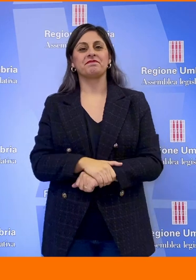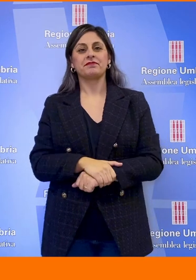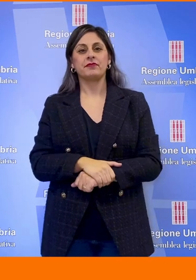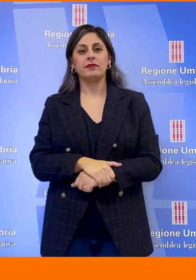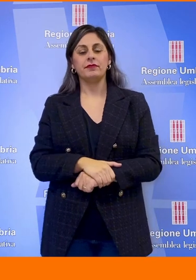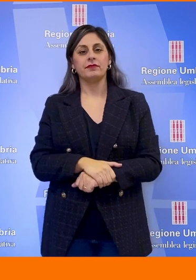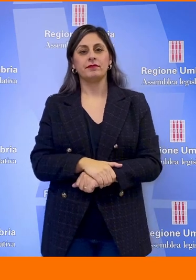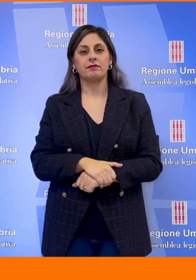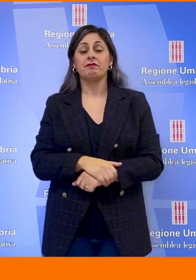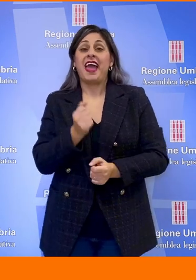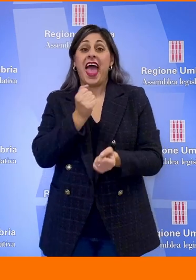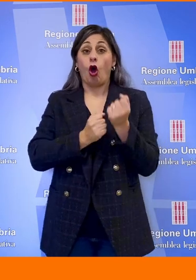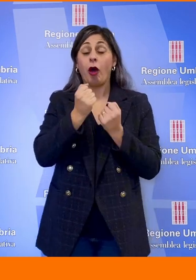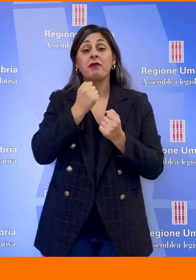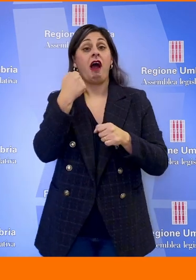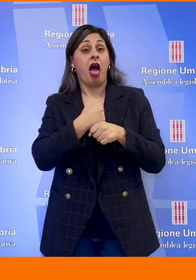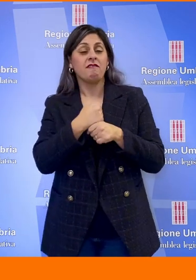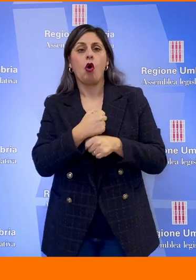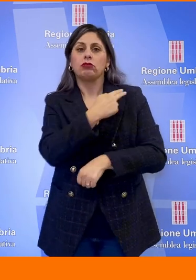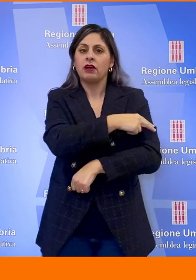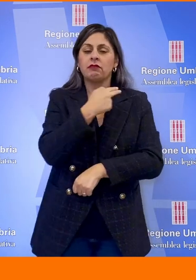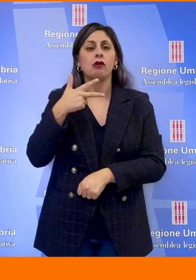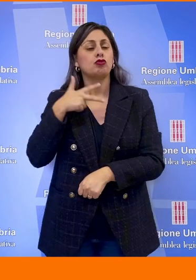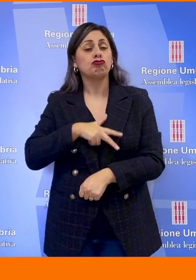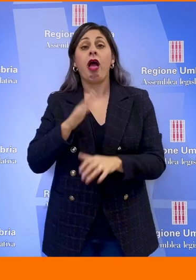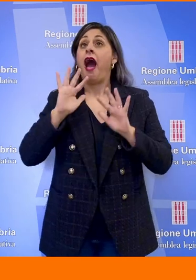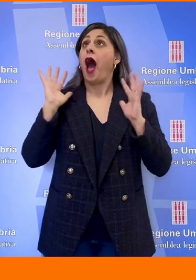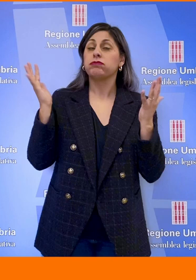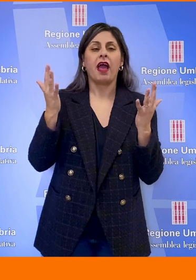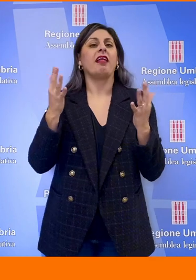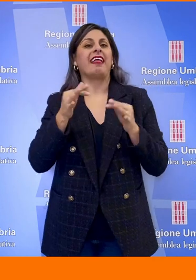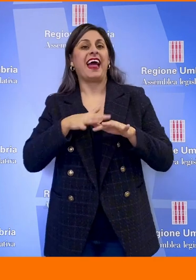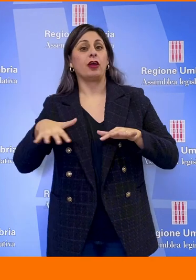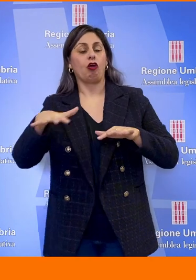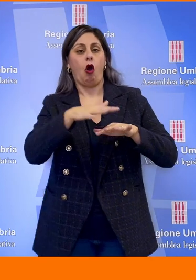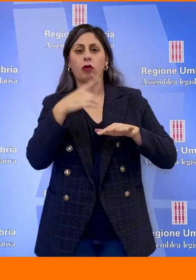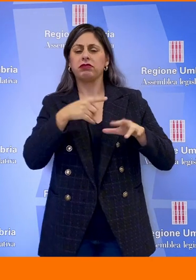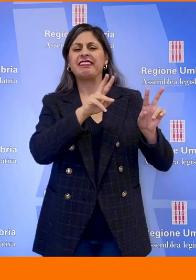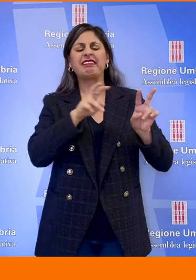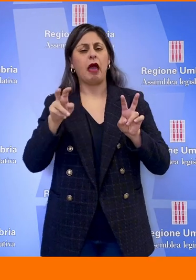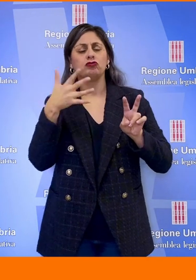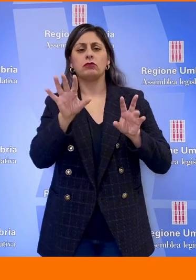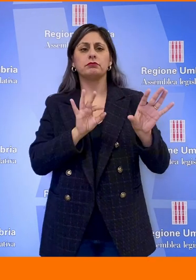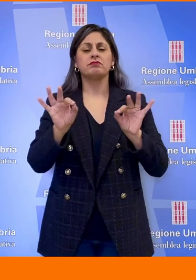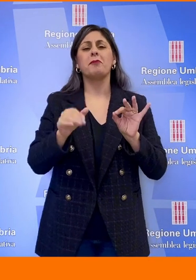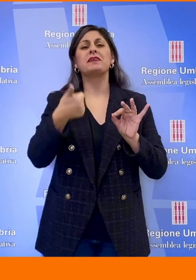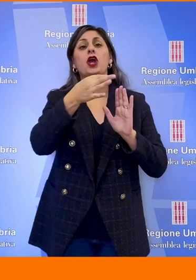Economia e lavoro, sanità e sociale, ambiente e territorio. Questi temi individuati come prioritari dai consiglieri